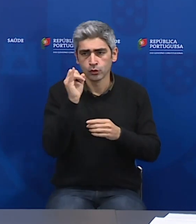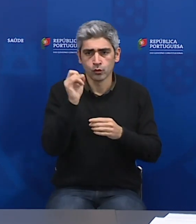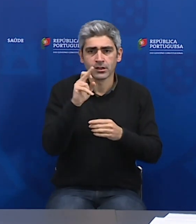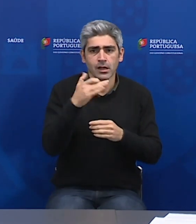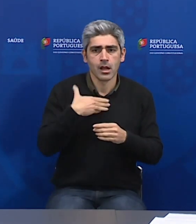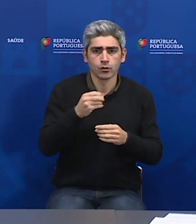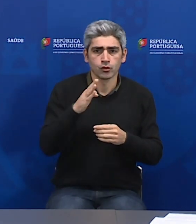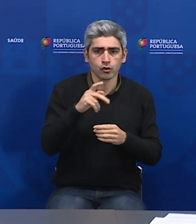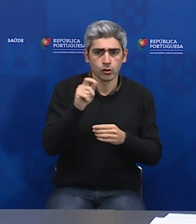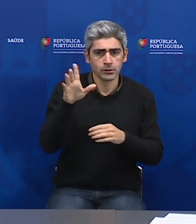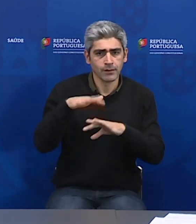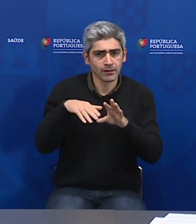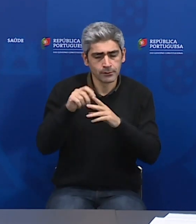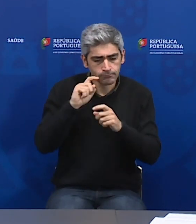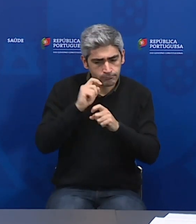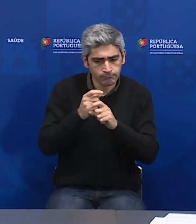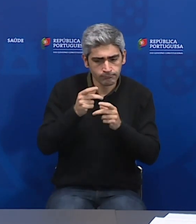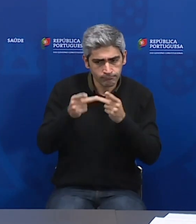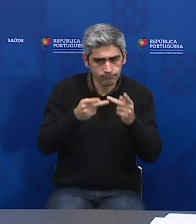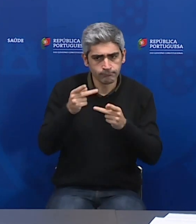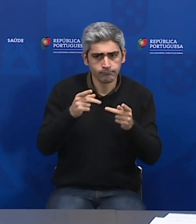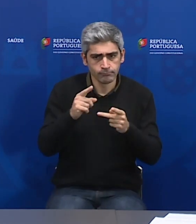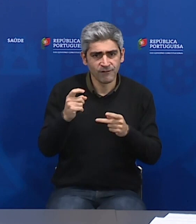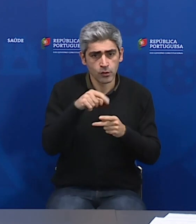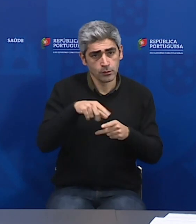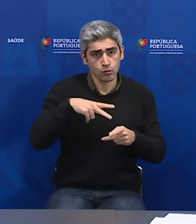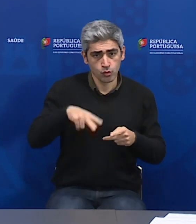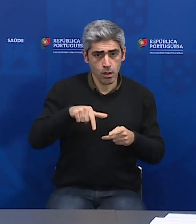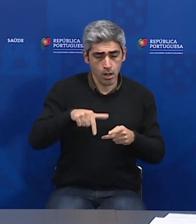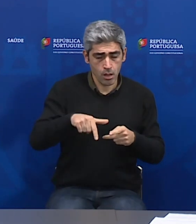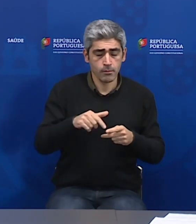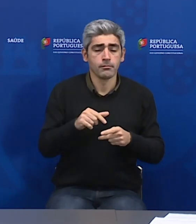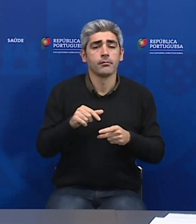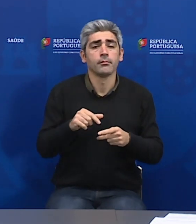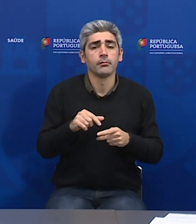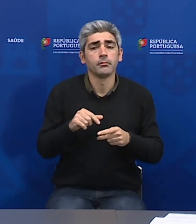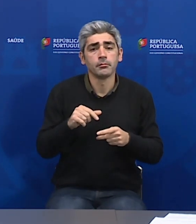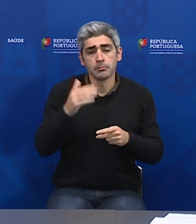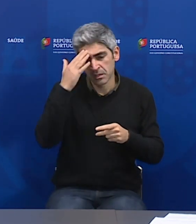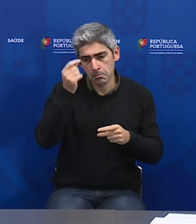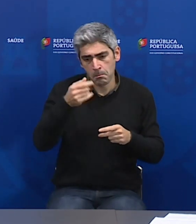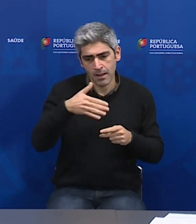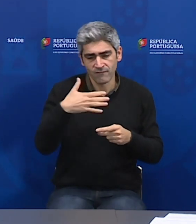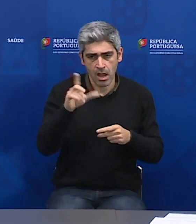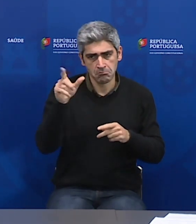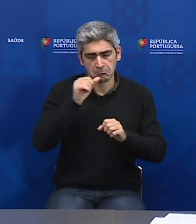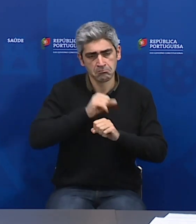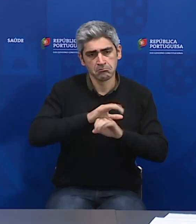está a fazer a genotipagem dos vírus que estão em Portugal, dos casos que em Portugal, e penso que em breve teremos